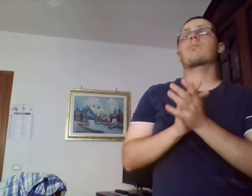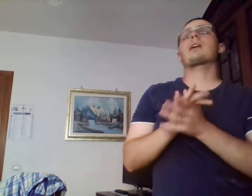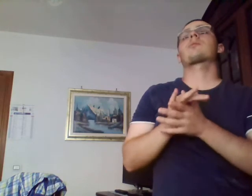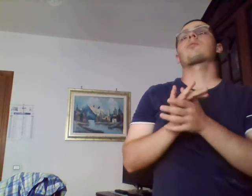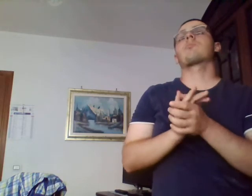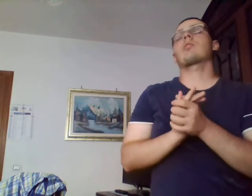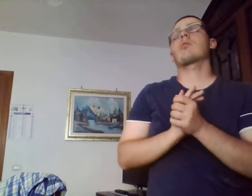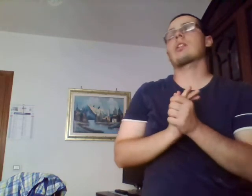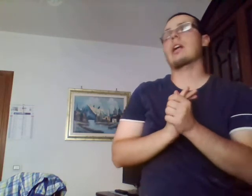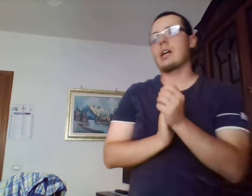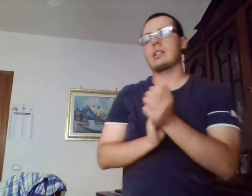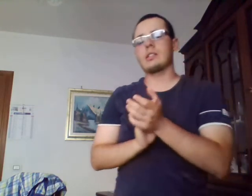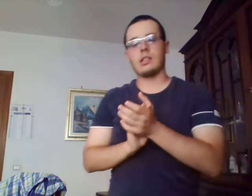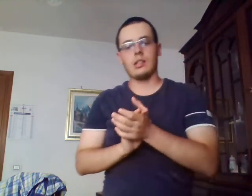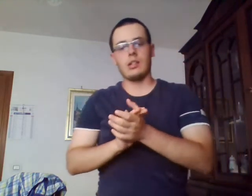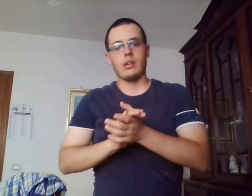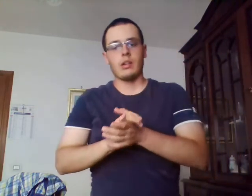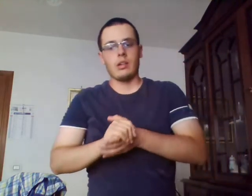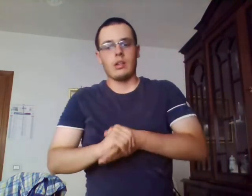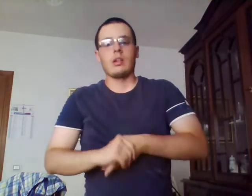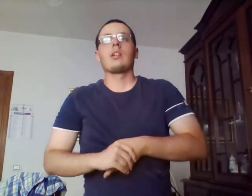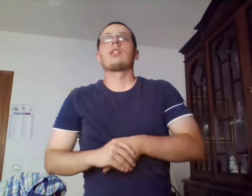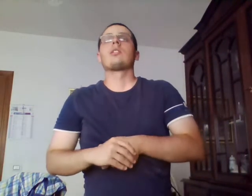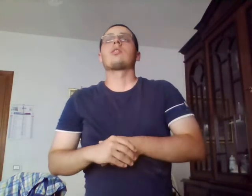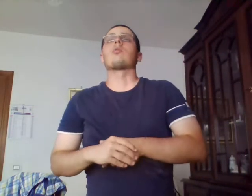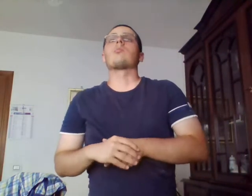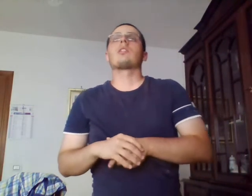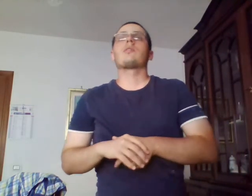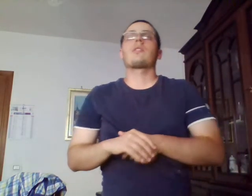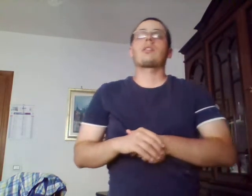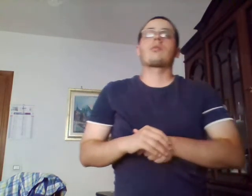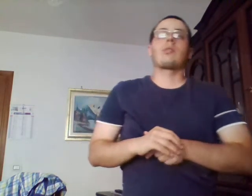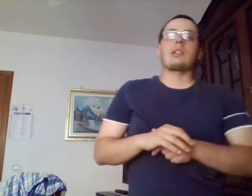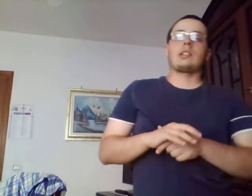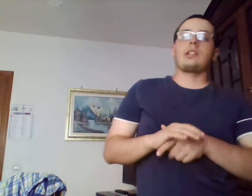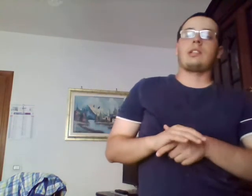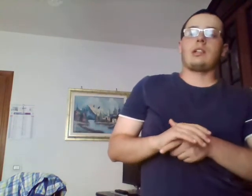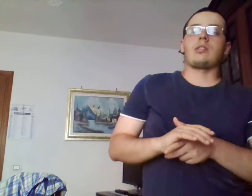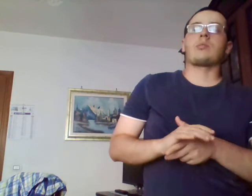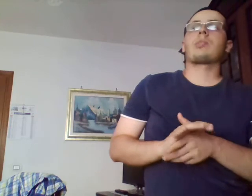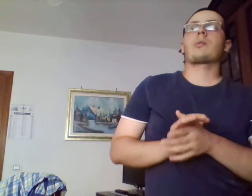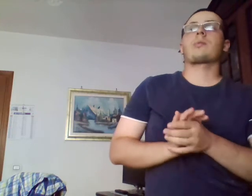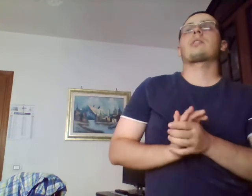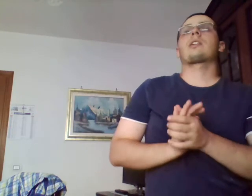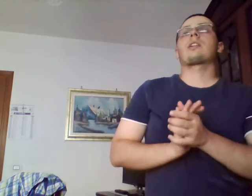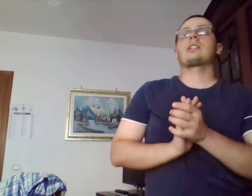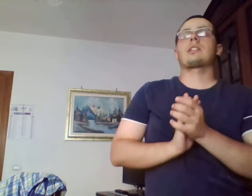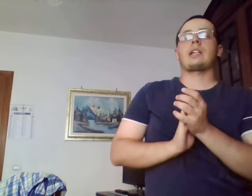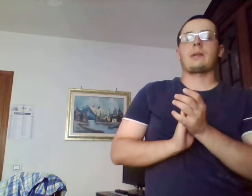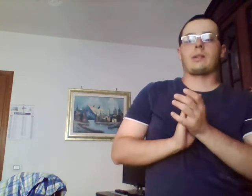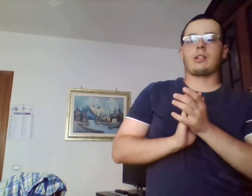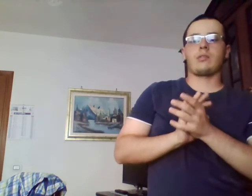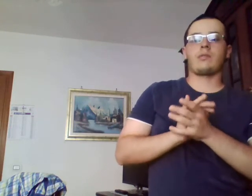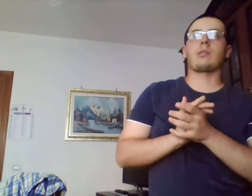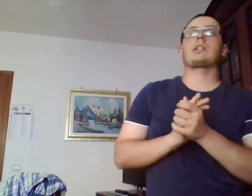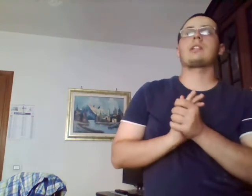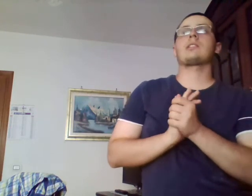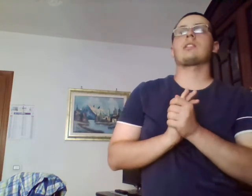spazio bello grande, come ho fatto anche ieri, non posso che ringrazio ovviamente